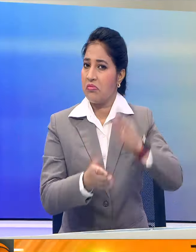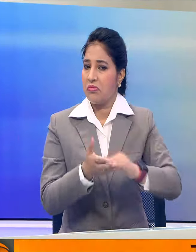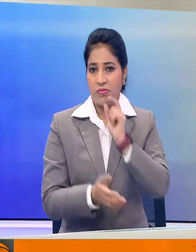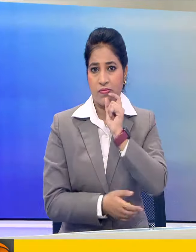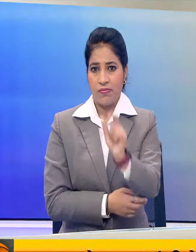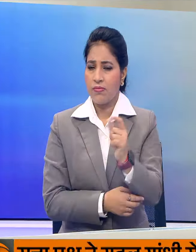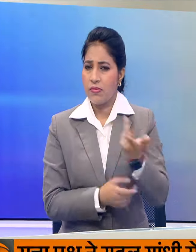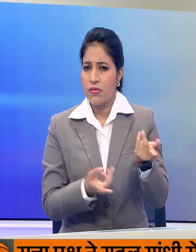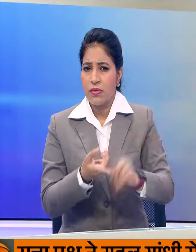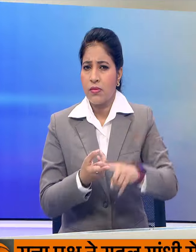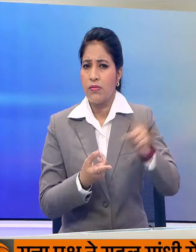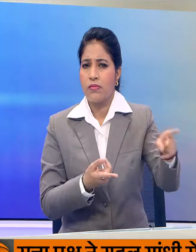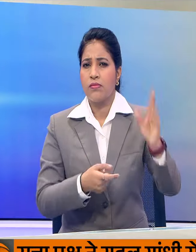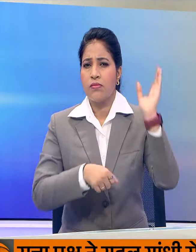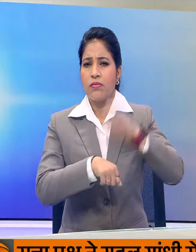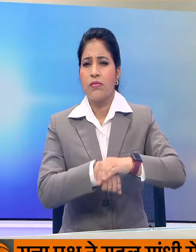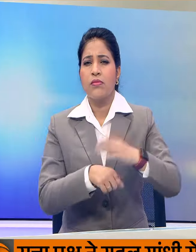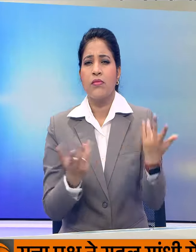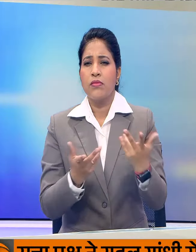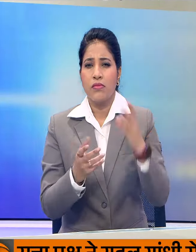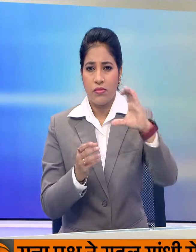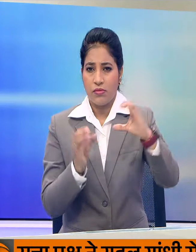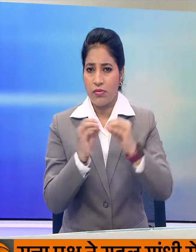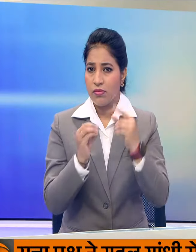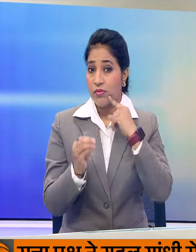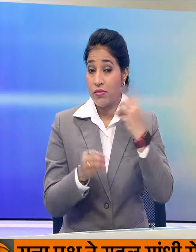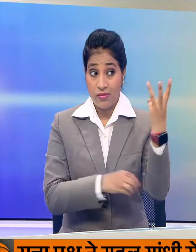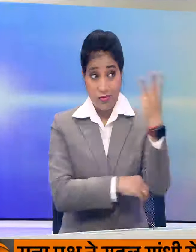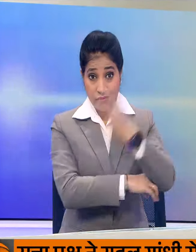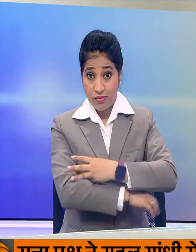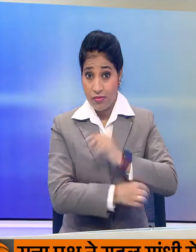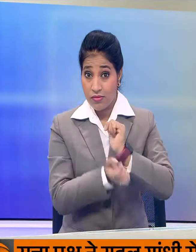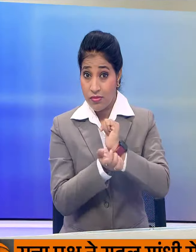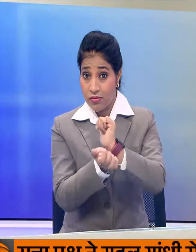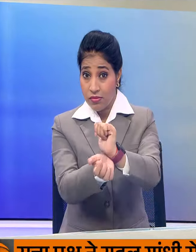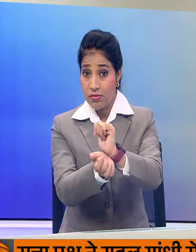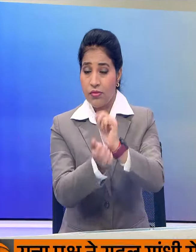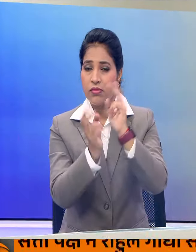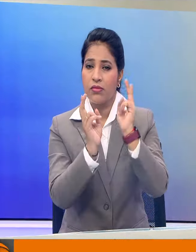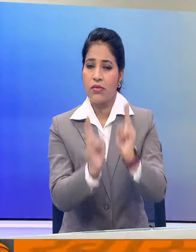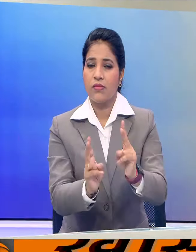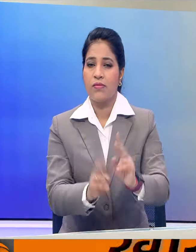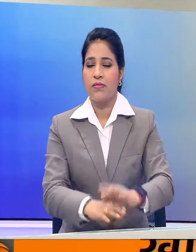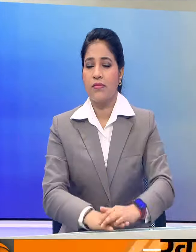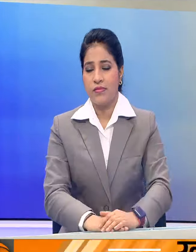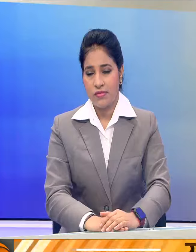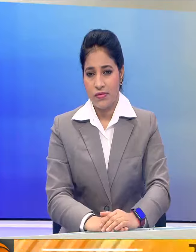जिसके तहट उन्हें सीबियाई की तीन दिन की हिरासत में भेजा गया था